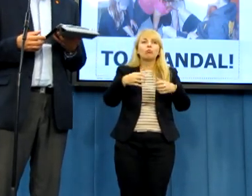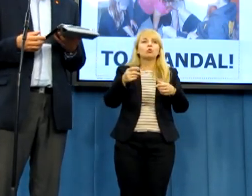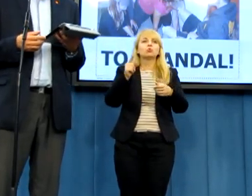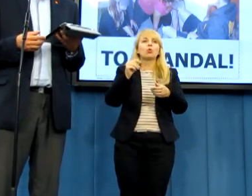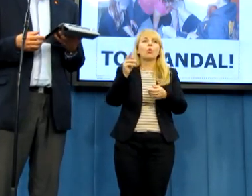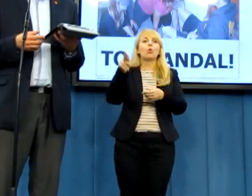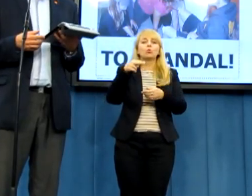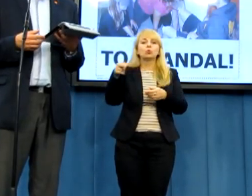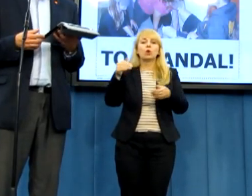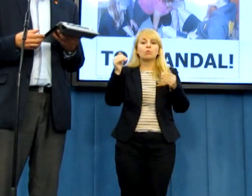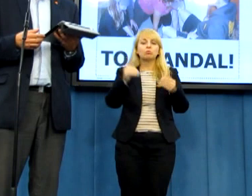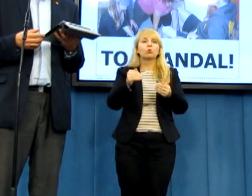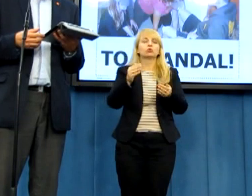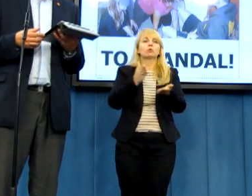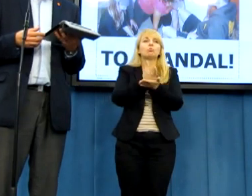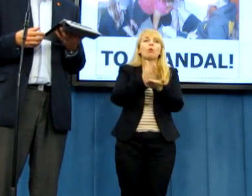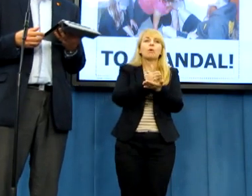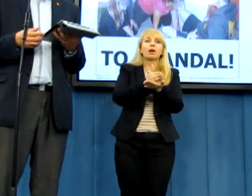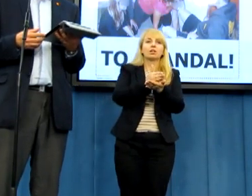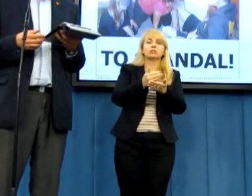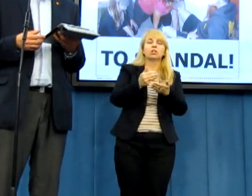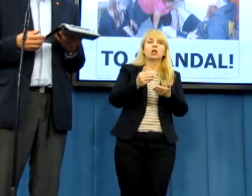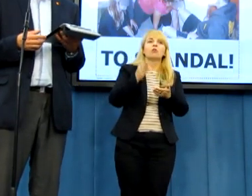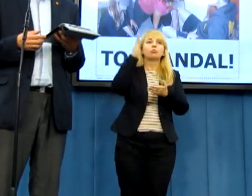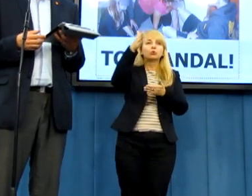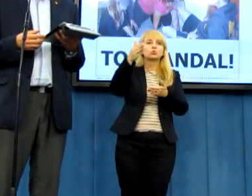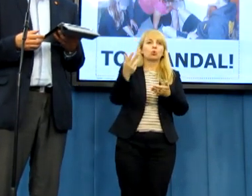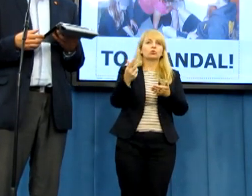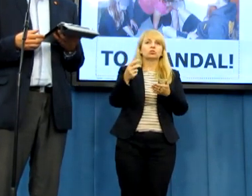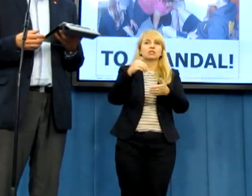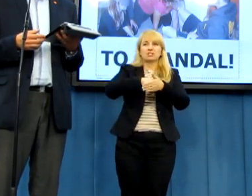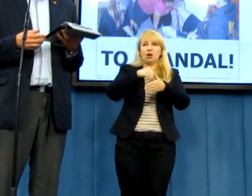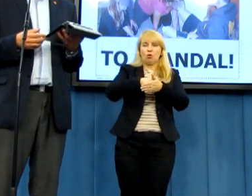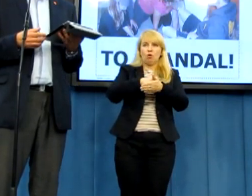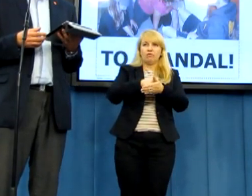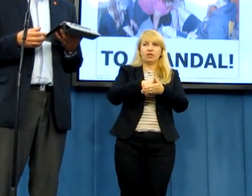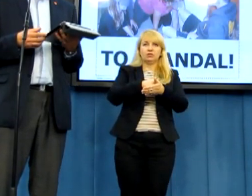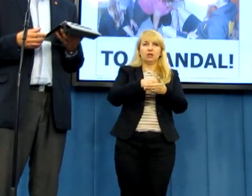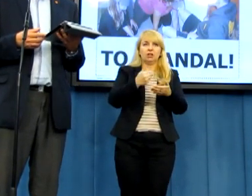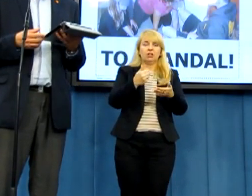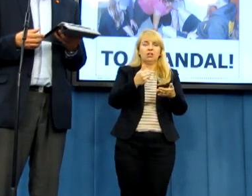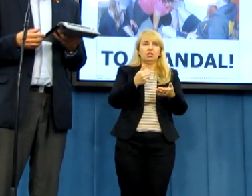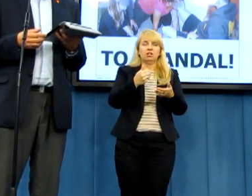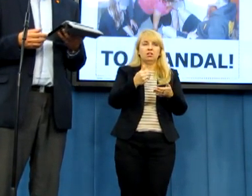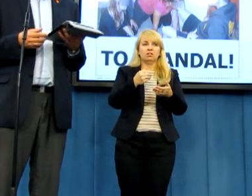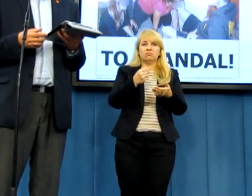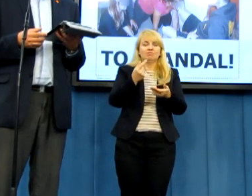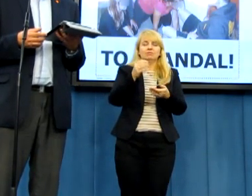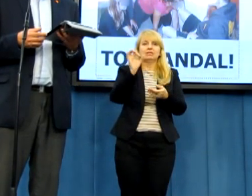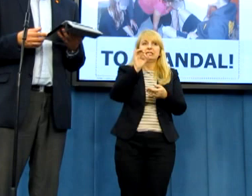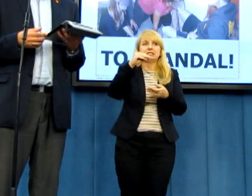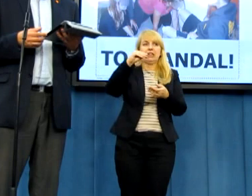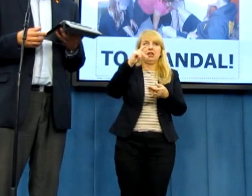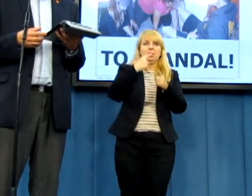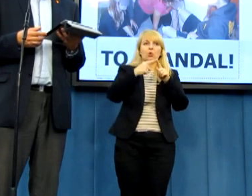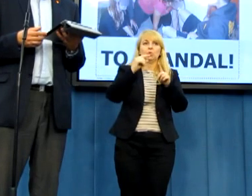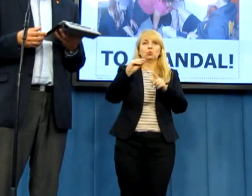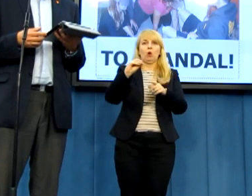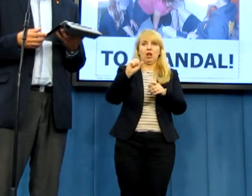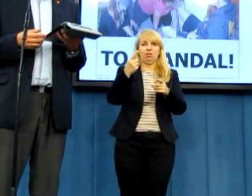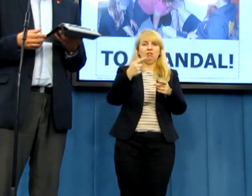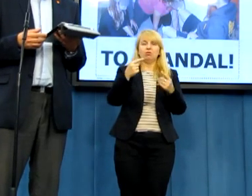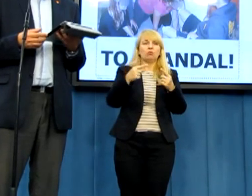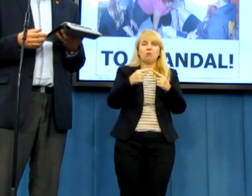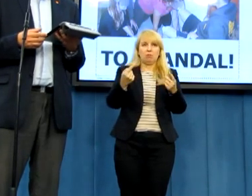rodzaju czynnom lubieżnym, delikatnie mówiąc, z których Kościół katolicki jest słynny. Ja byłbym tu bardzo